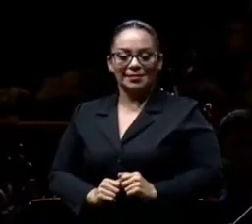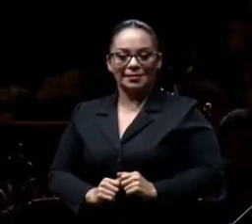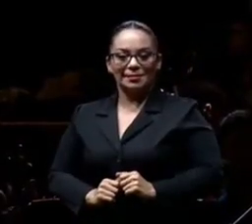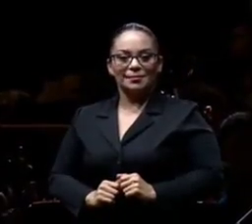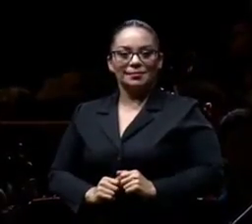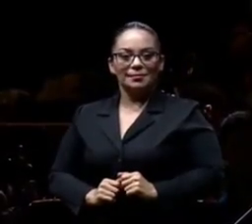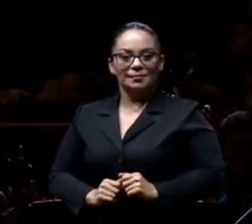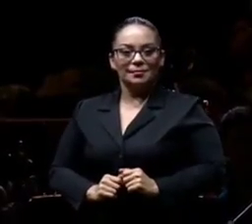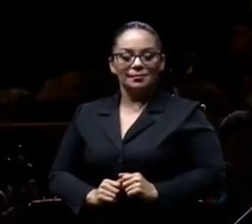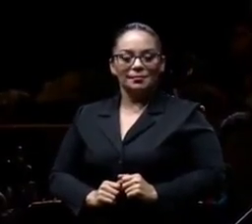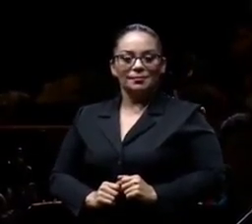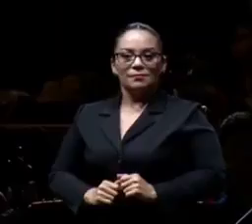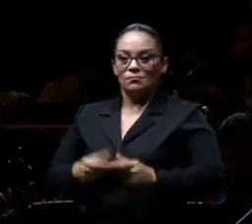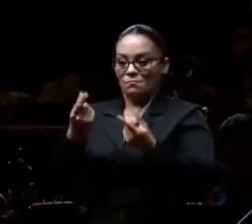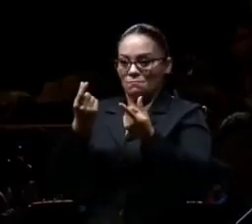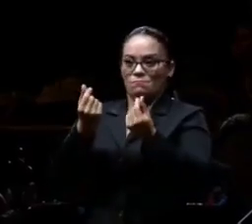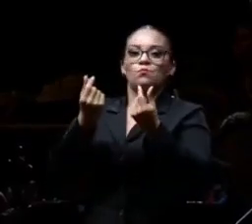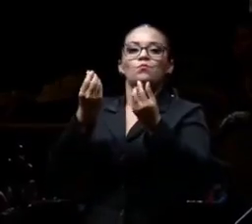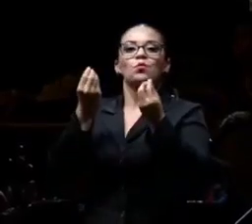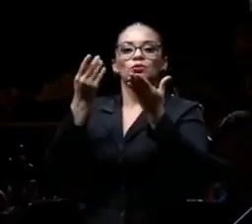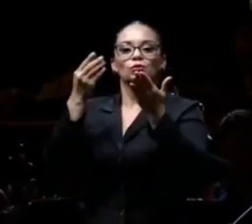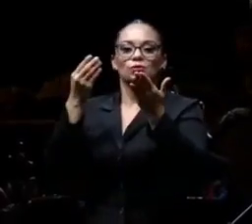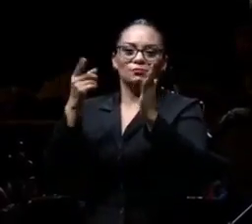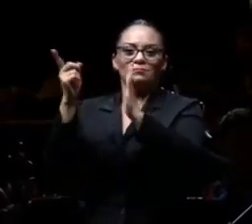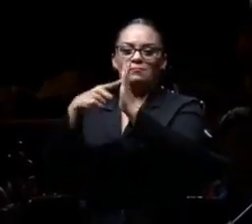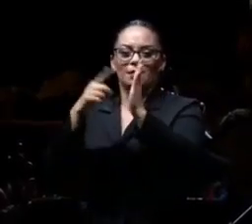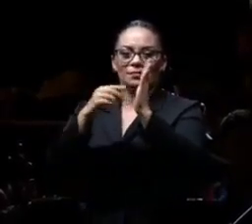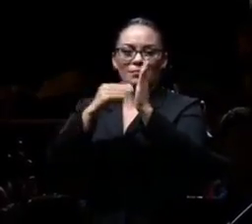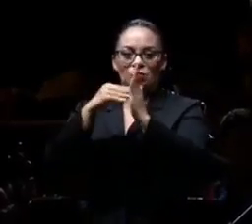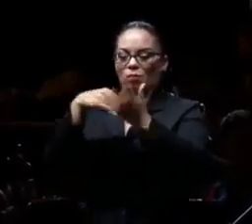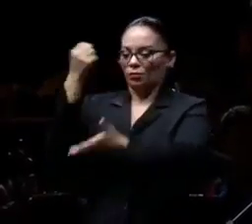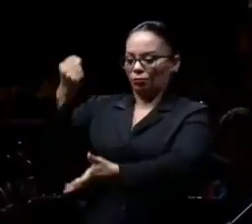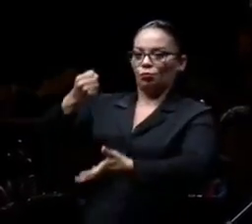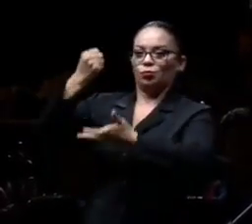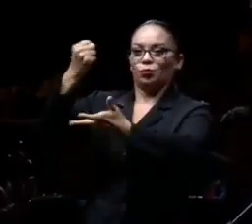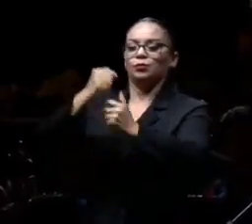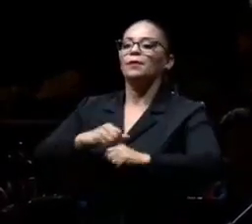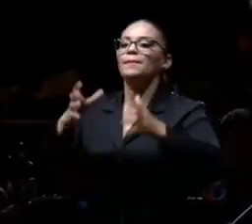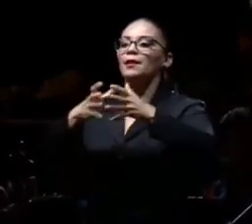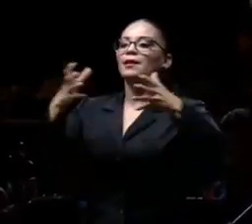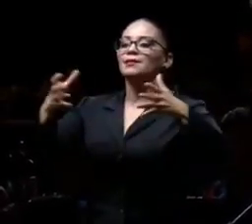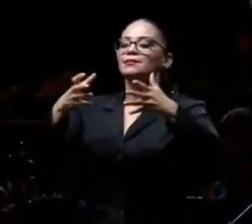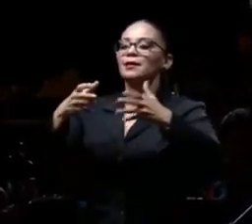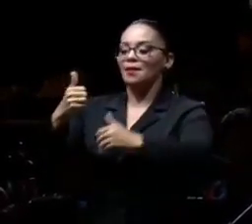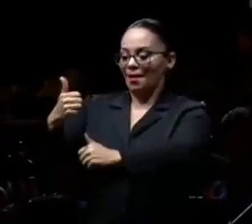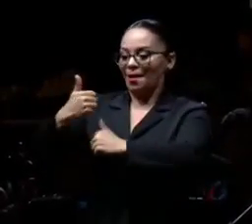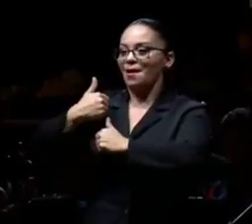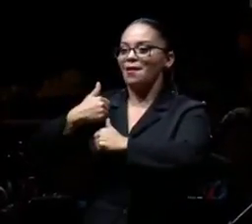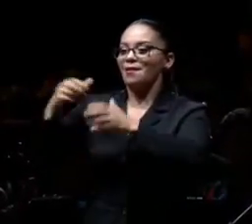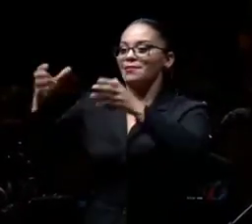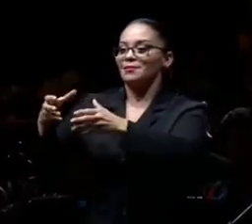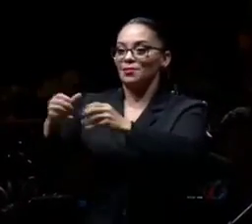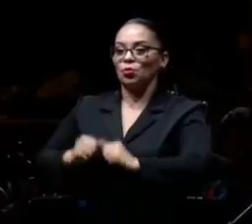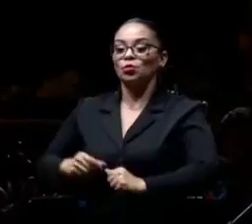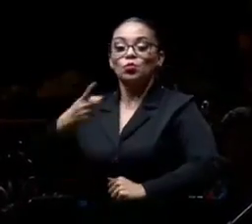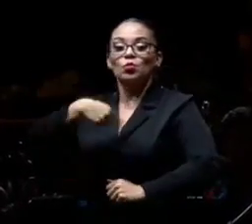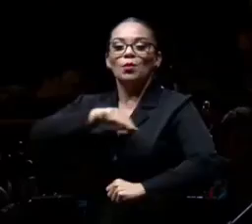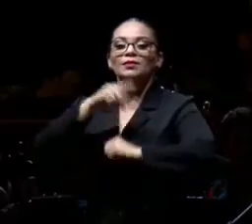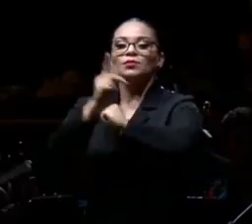verdaderamente miles de millones en hacer crecer sus ejércitos, nuestro país